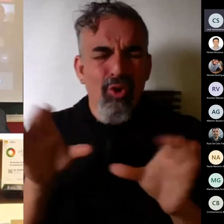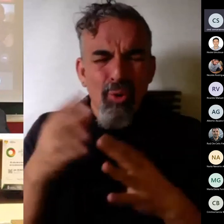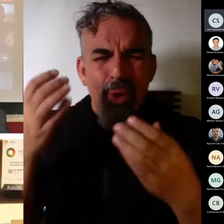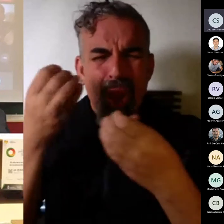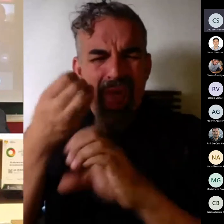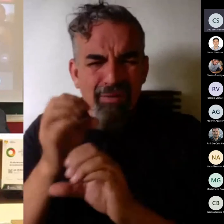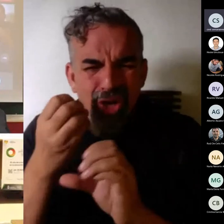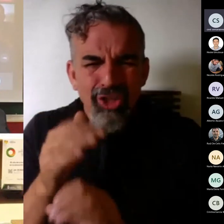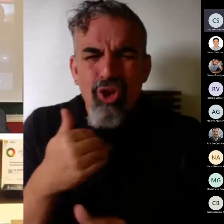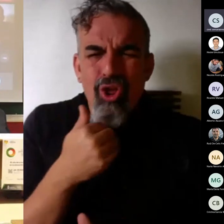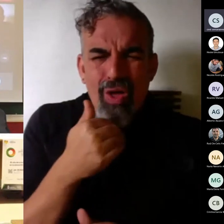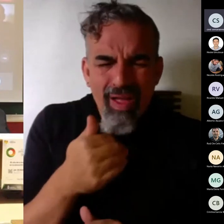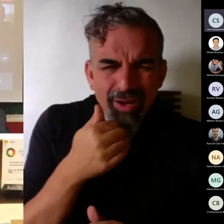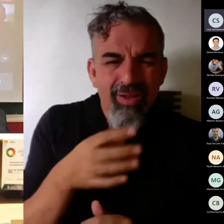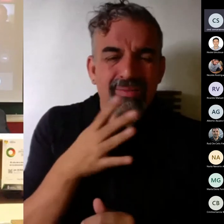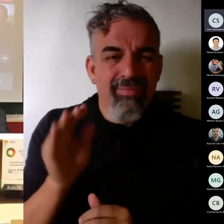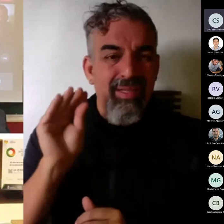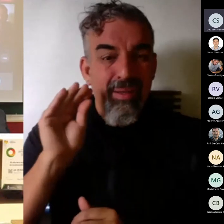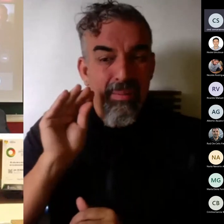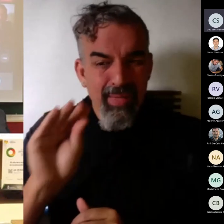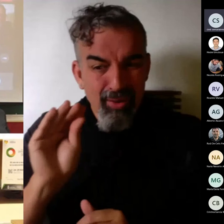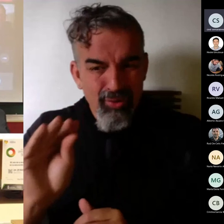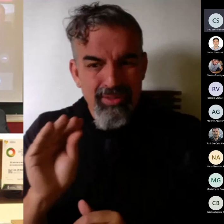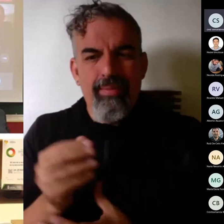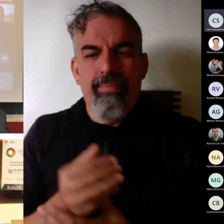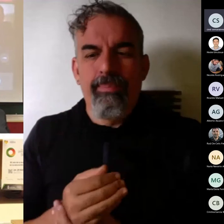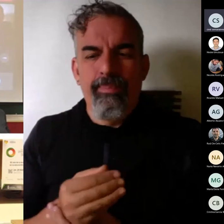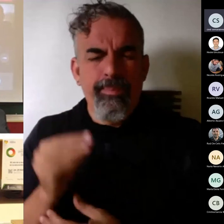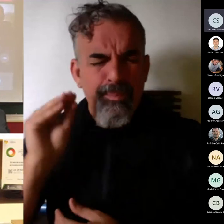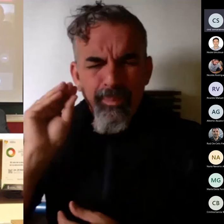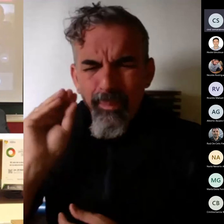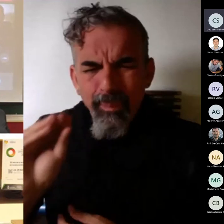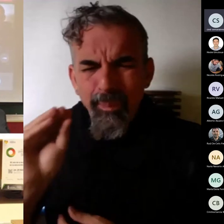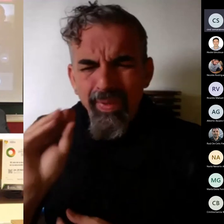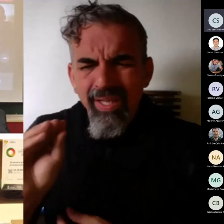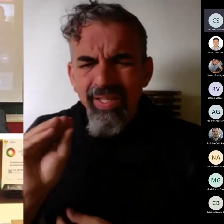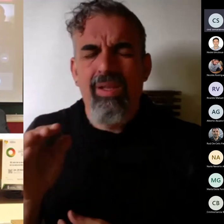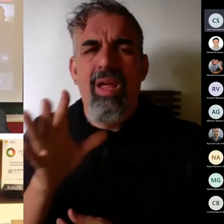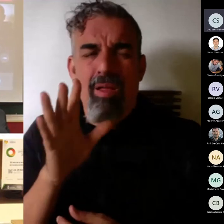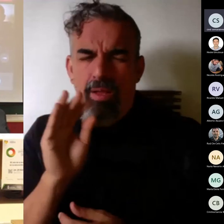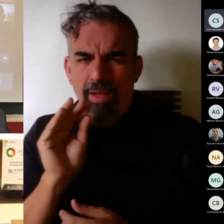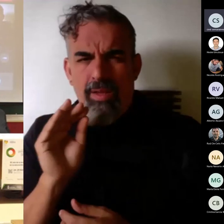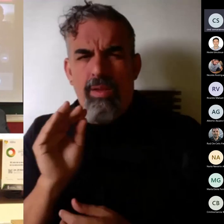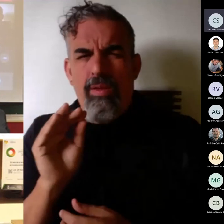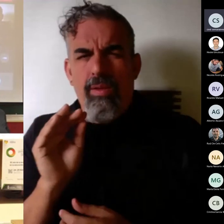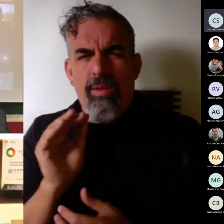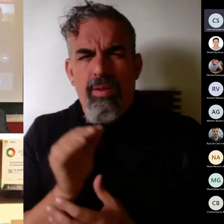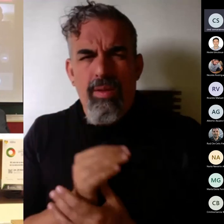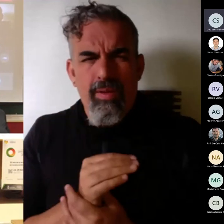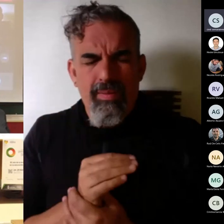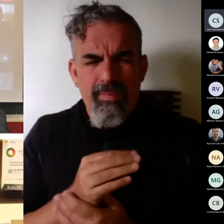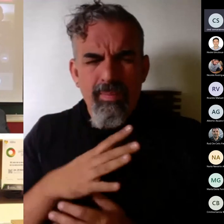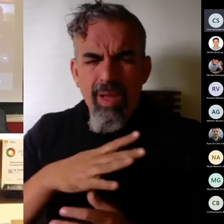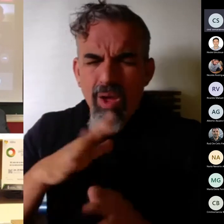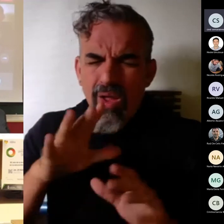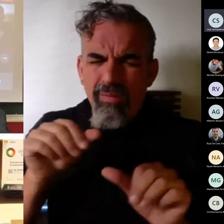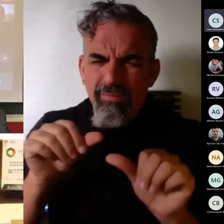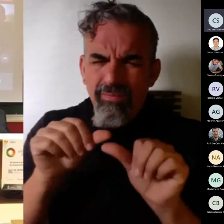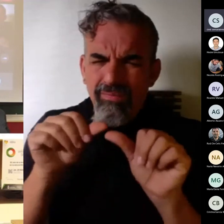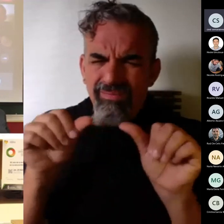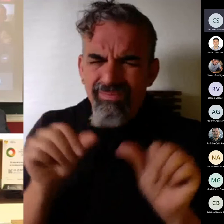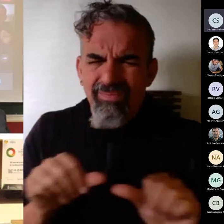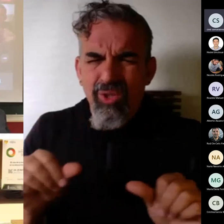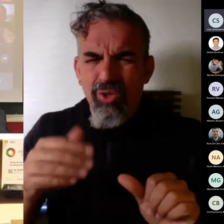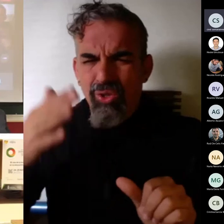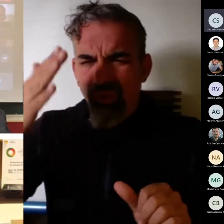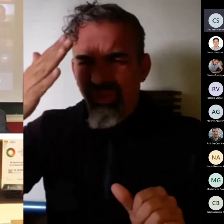mi pregunta es ¿de qué manera puedo yo tener tutorías